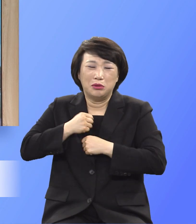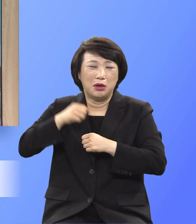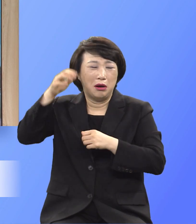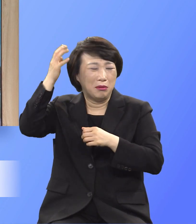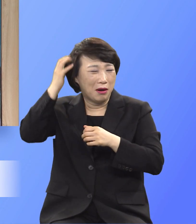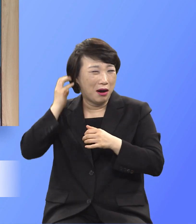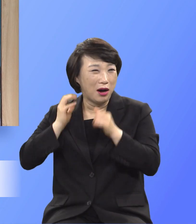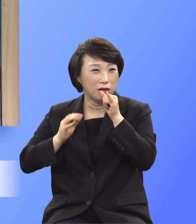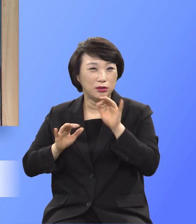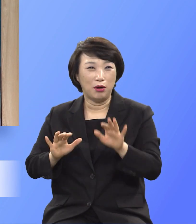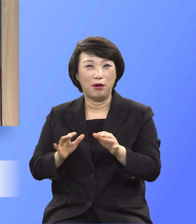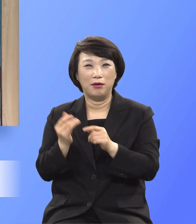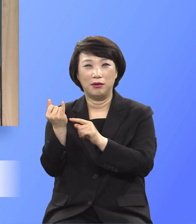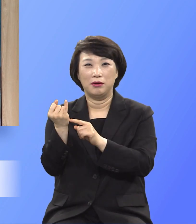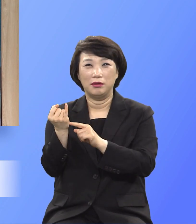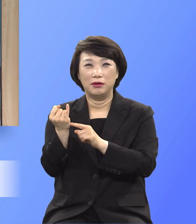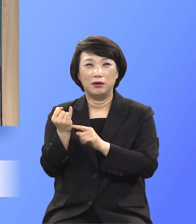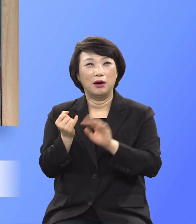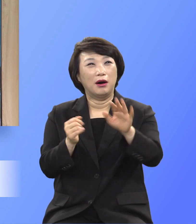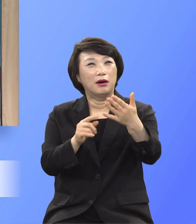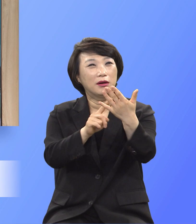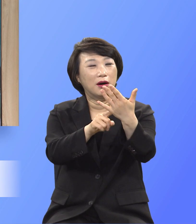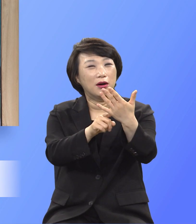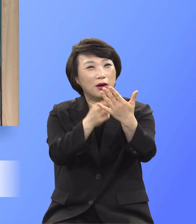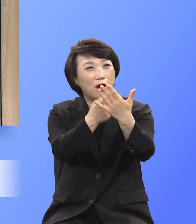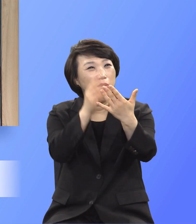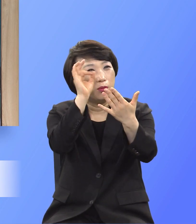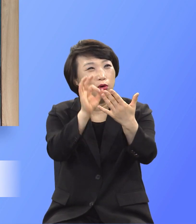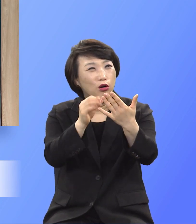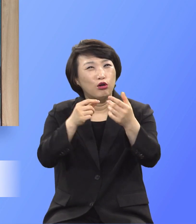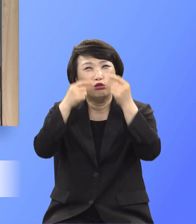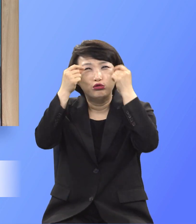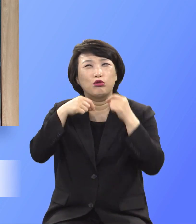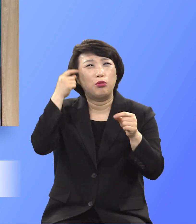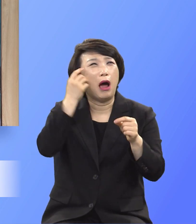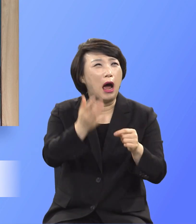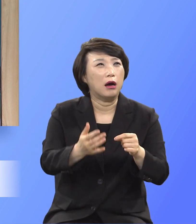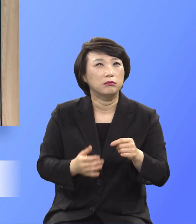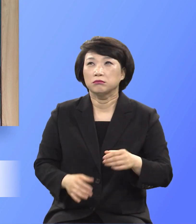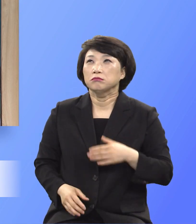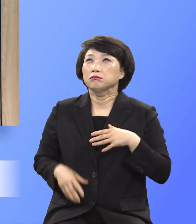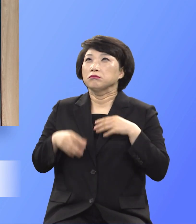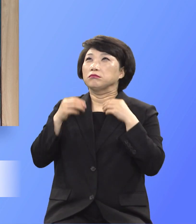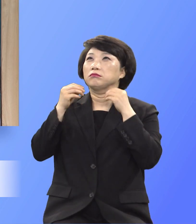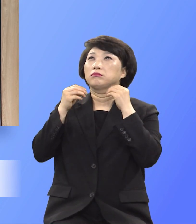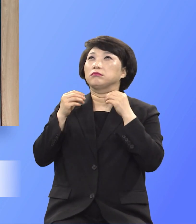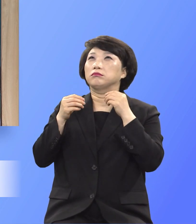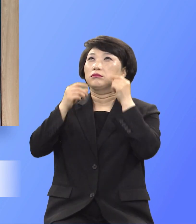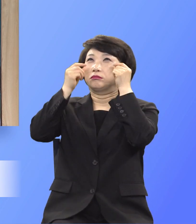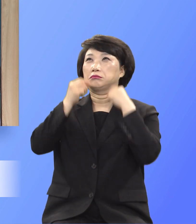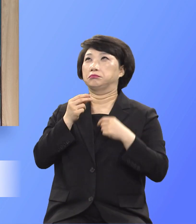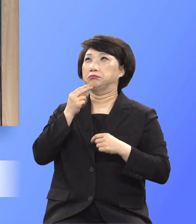.verage 외 règ은ly 형은 안 울었어요. 안 울었어요?